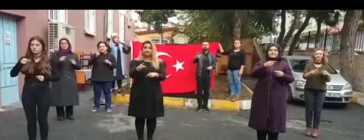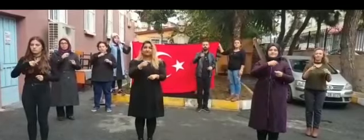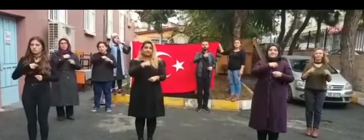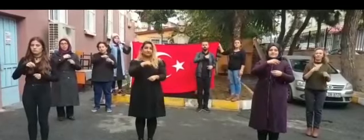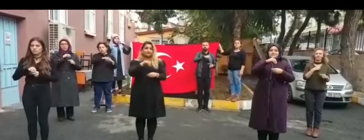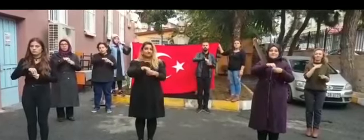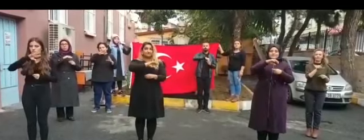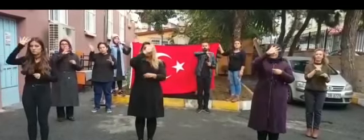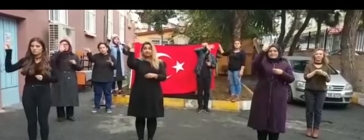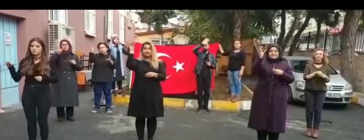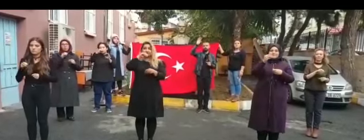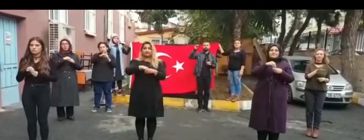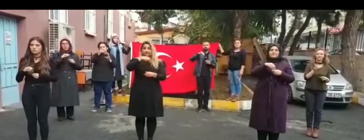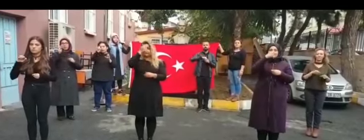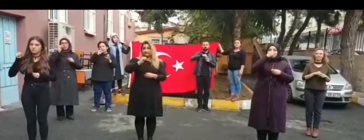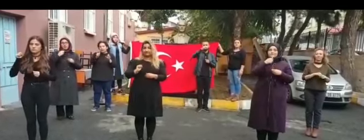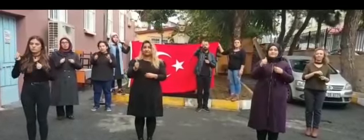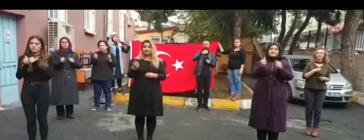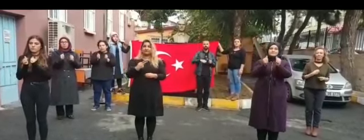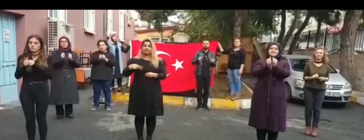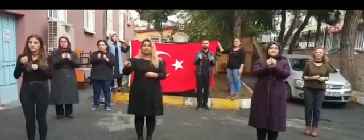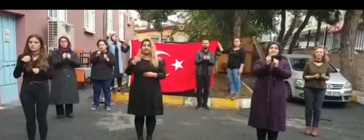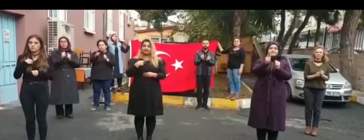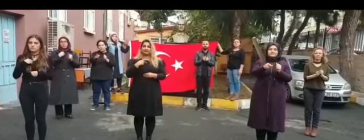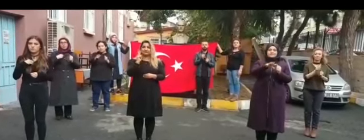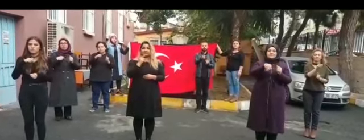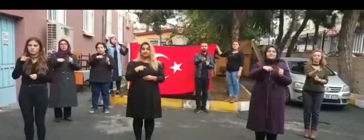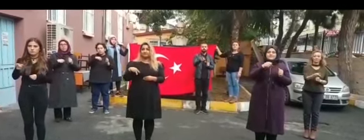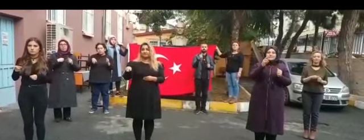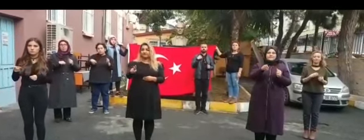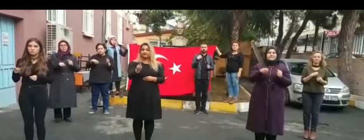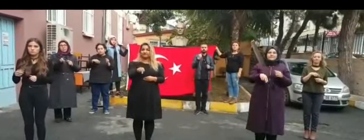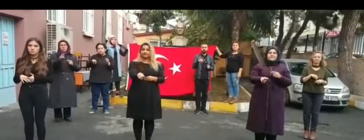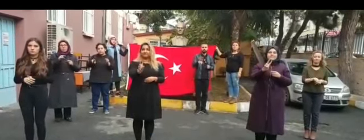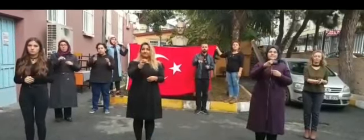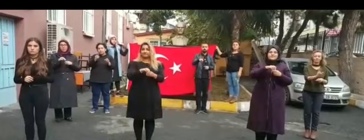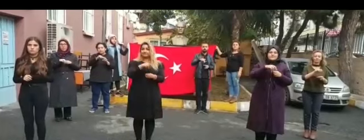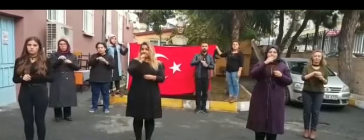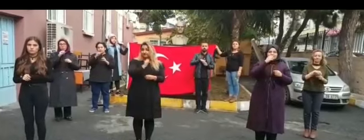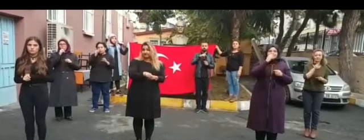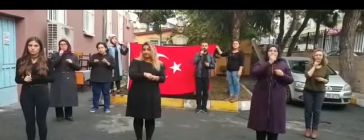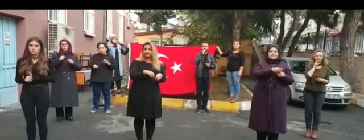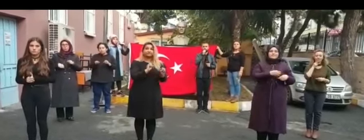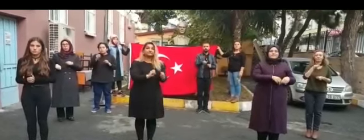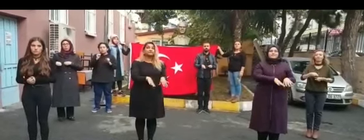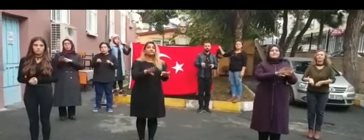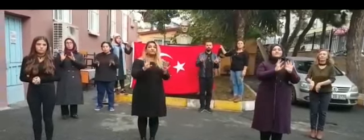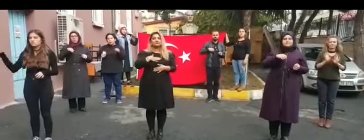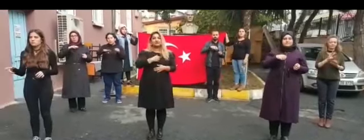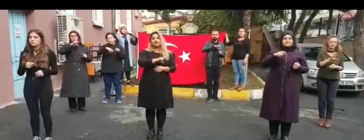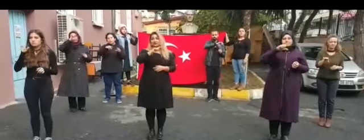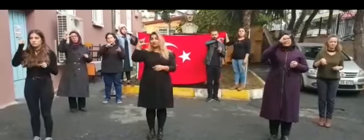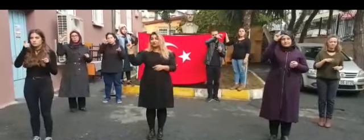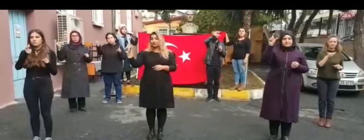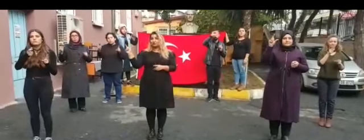Kalbimizde, göklerde, her zaman bizimlesin Biz senin izindeyiz, sözümüzden dönmeyiz Her birimiz